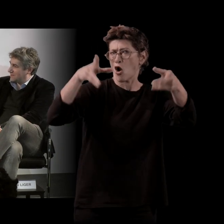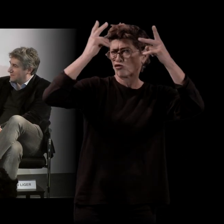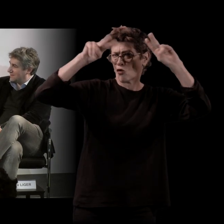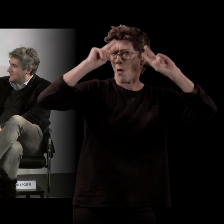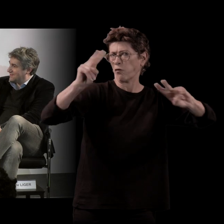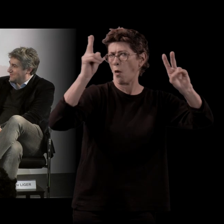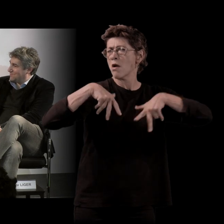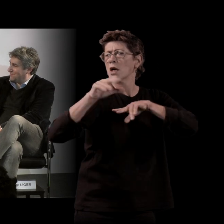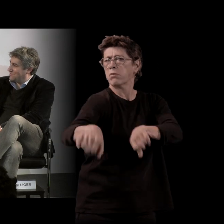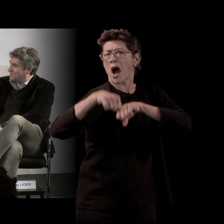n pas la même histoire.